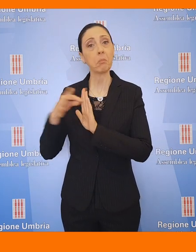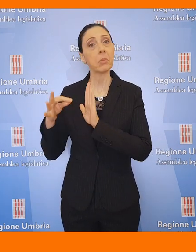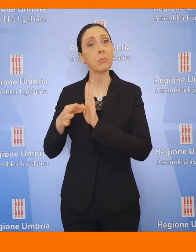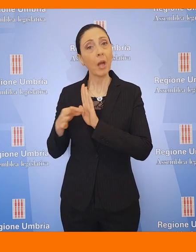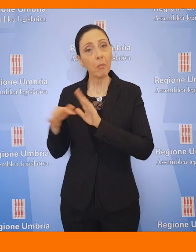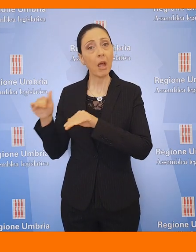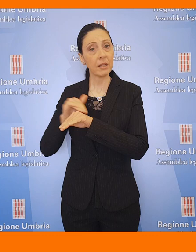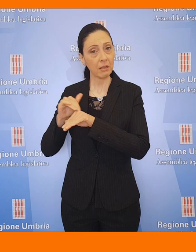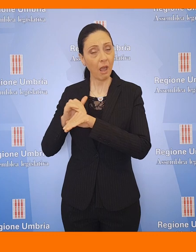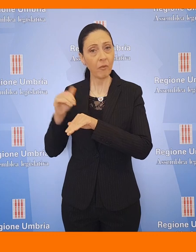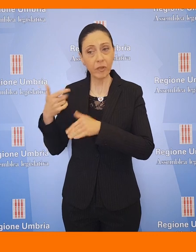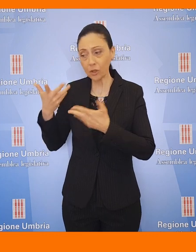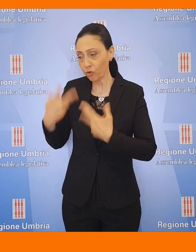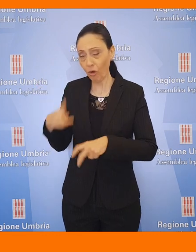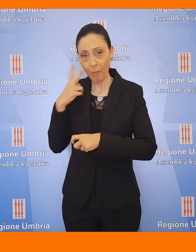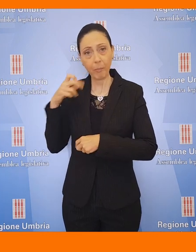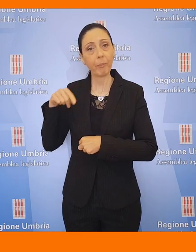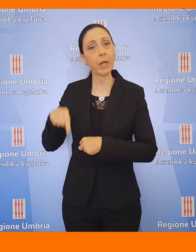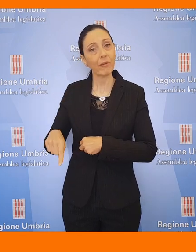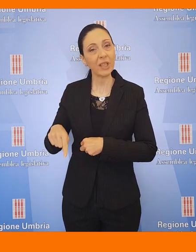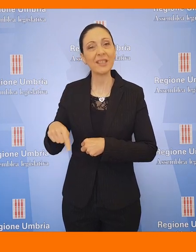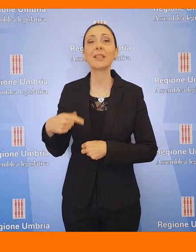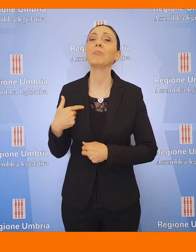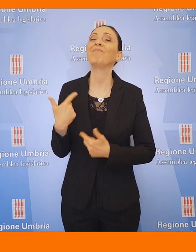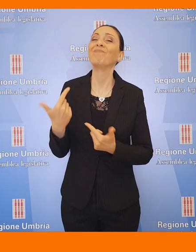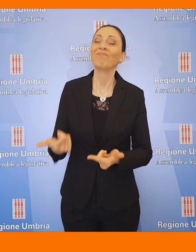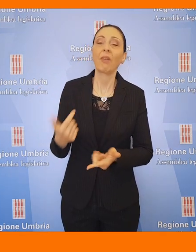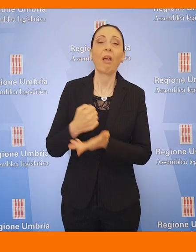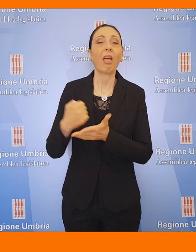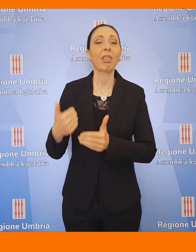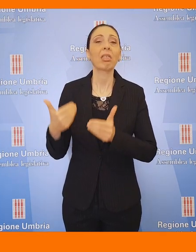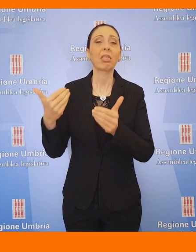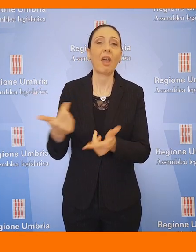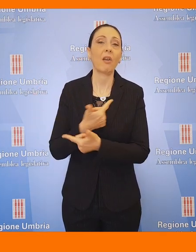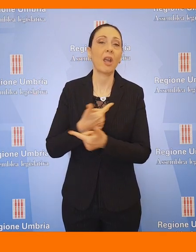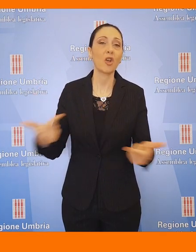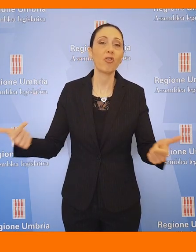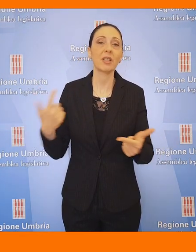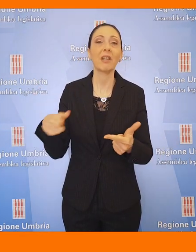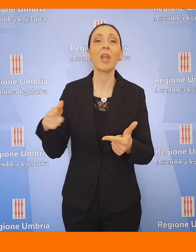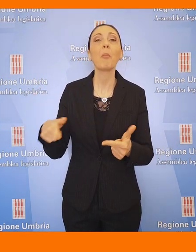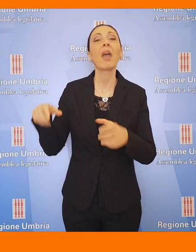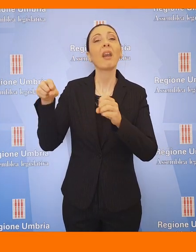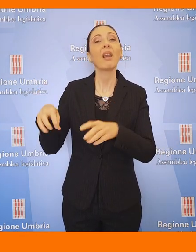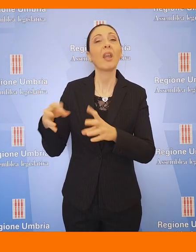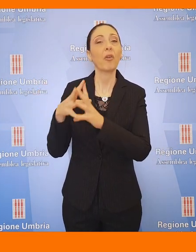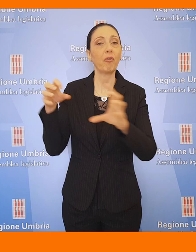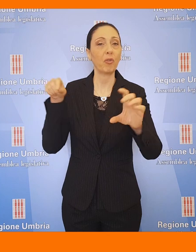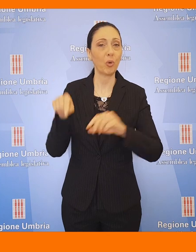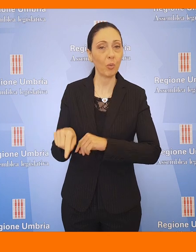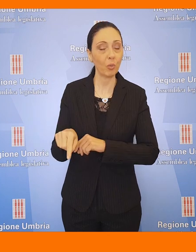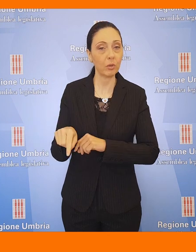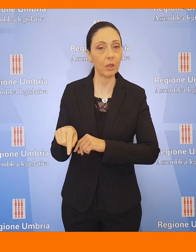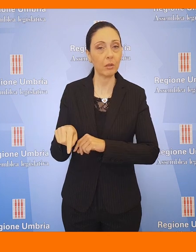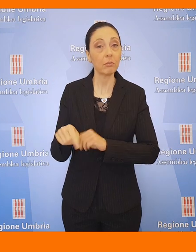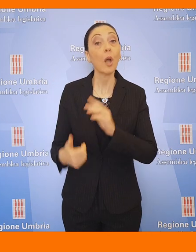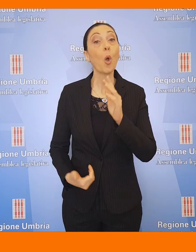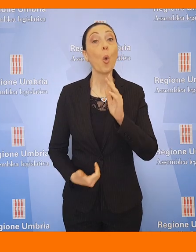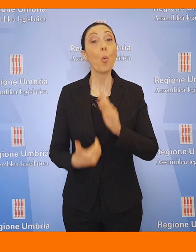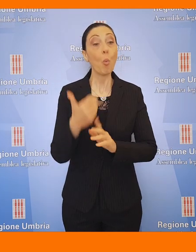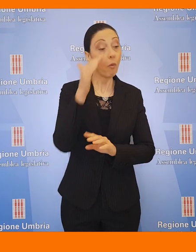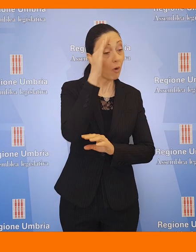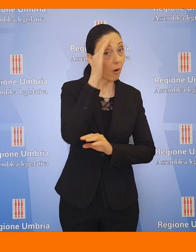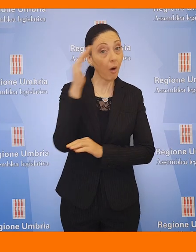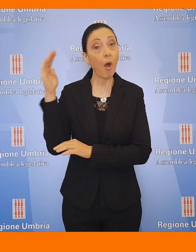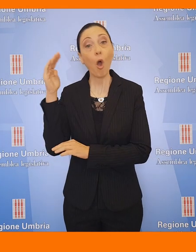conferenze dei servizi, consentirebbe deroghe eccessive nell'utilizzo dei rifiuti negli impianti industriali. Una